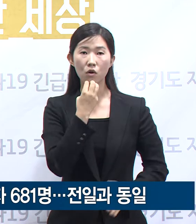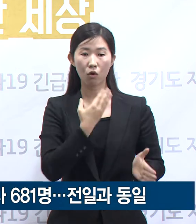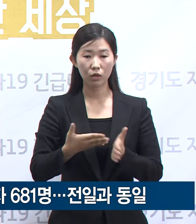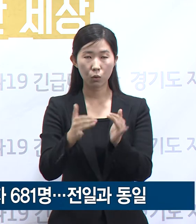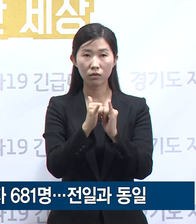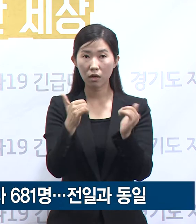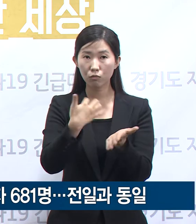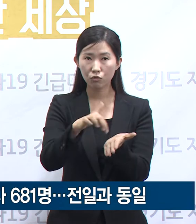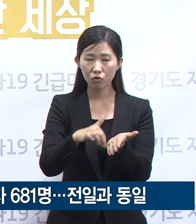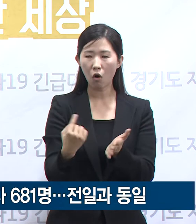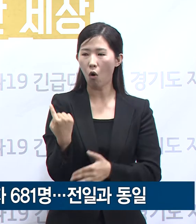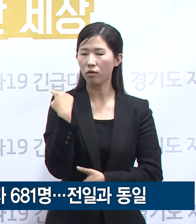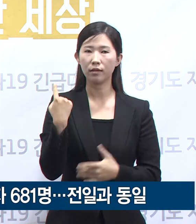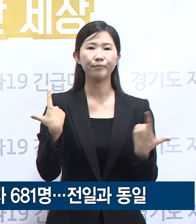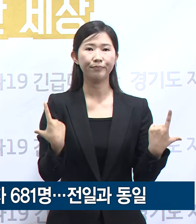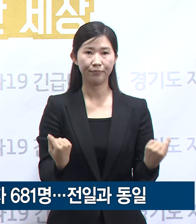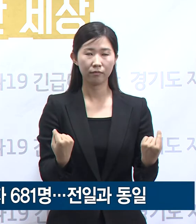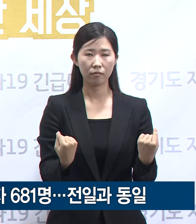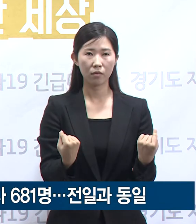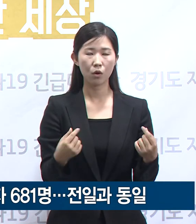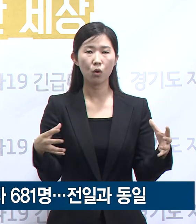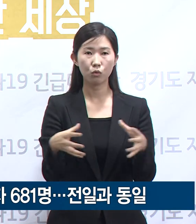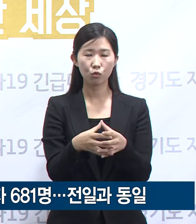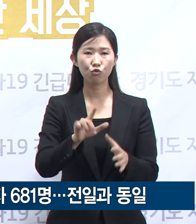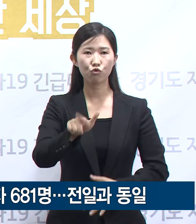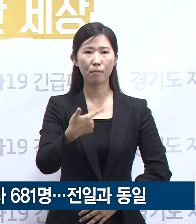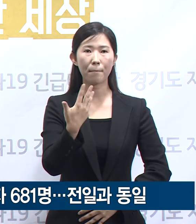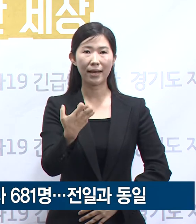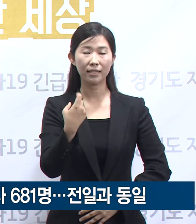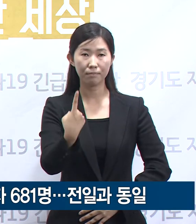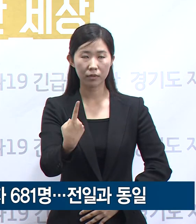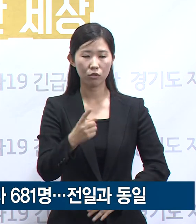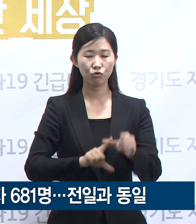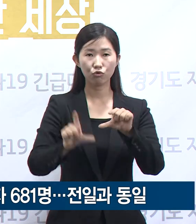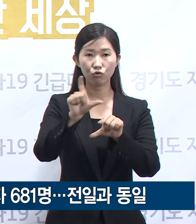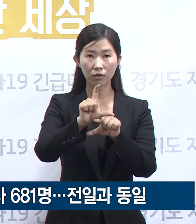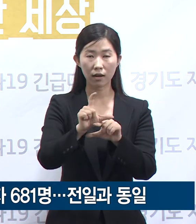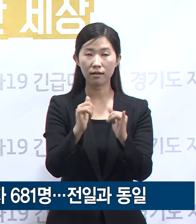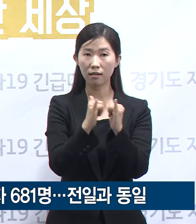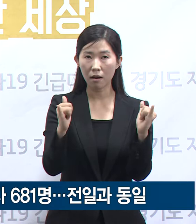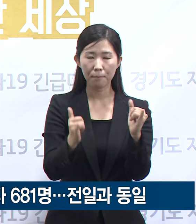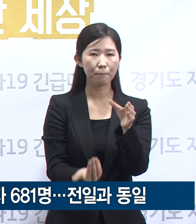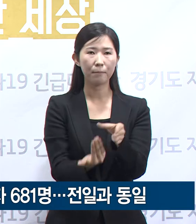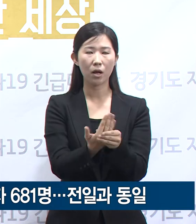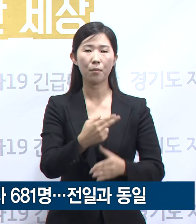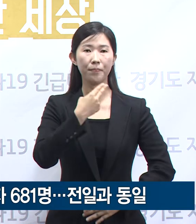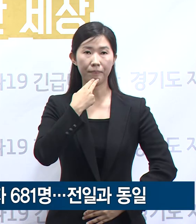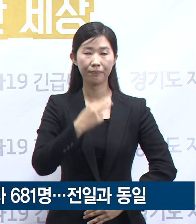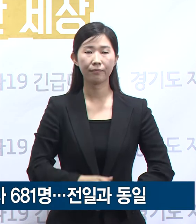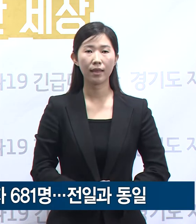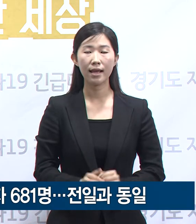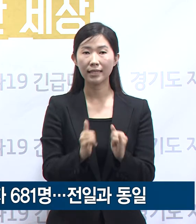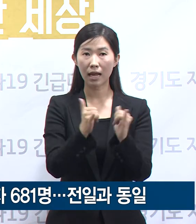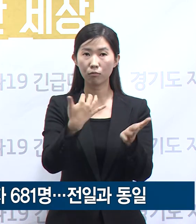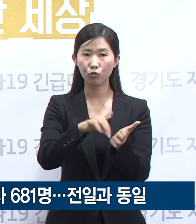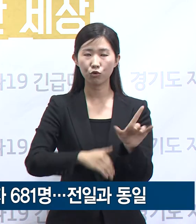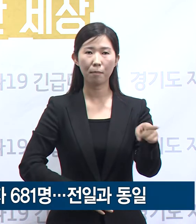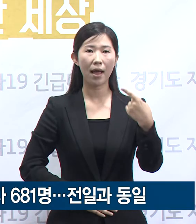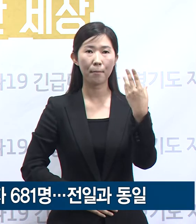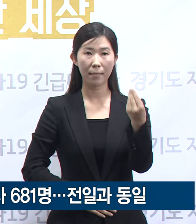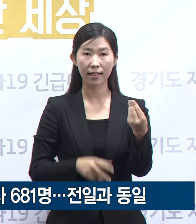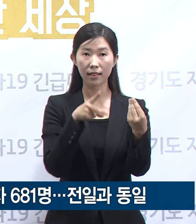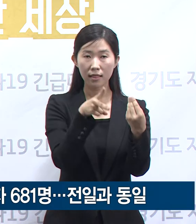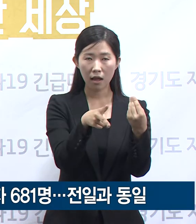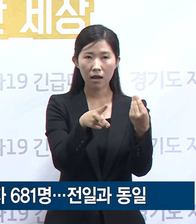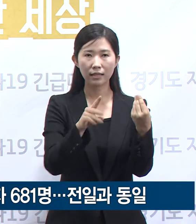전일과 동일한 총 681명으로 추가 확진자는 발생하지 않았습니다. 인구 100만 명당 확진자 발생